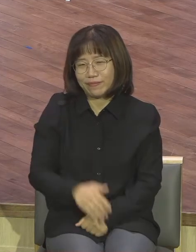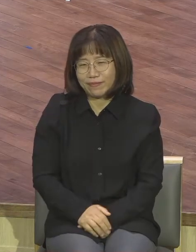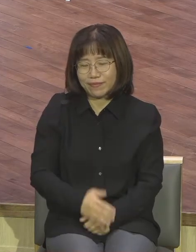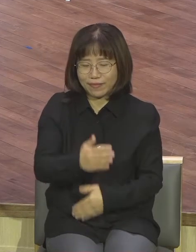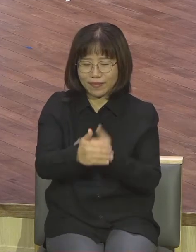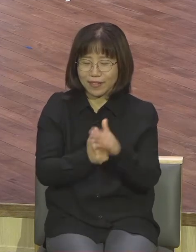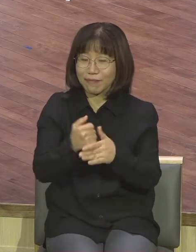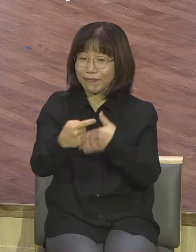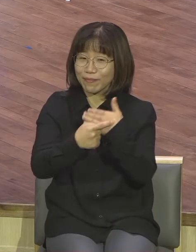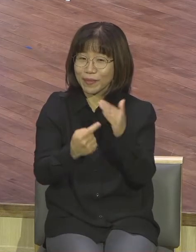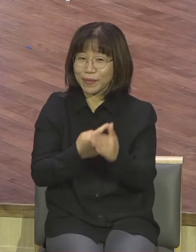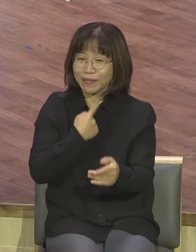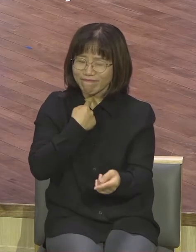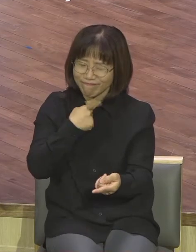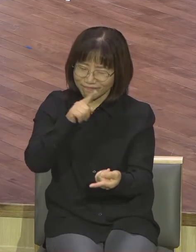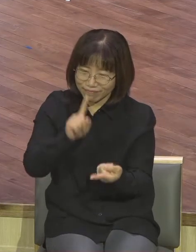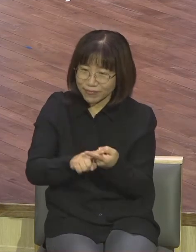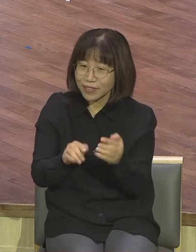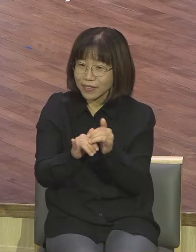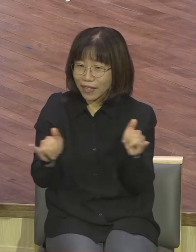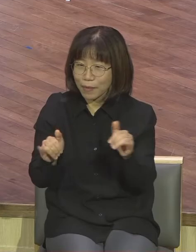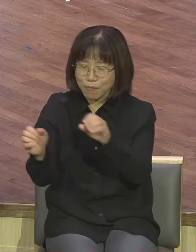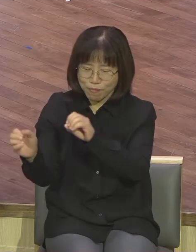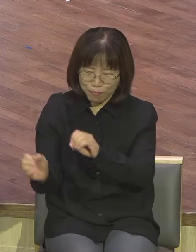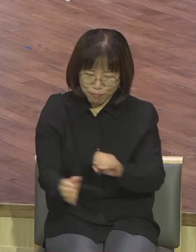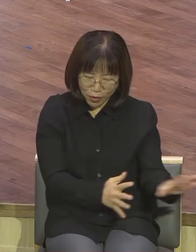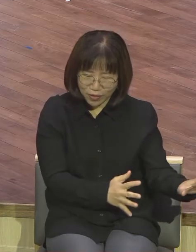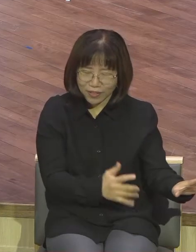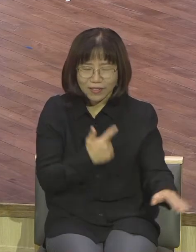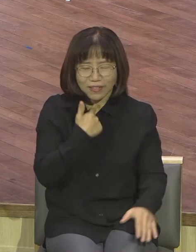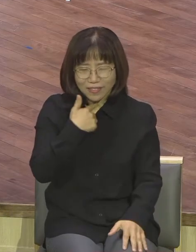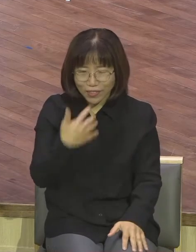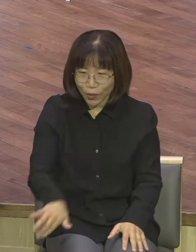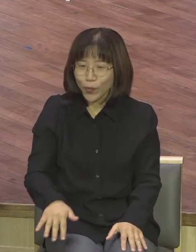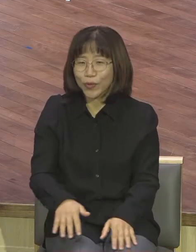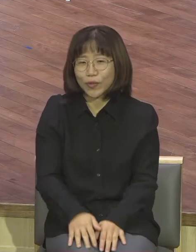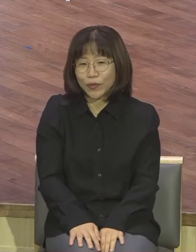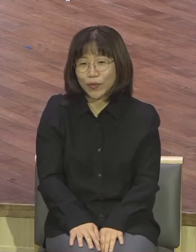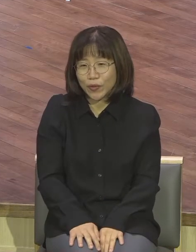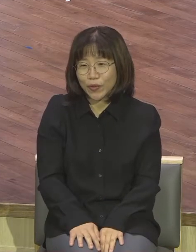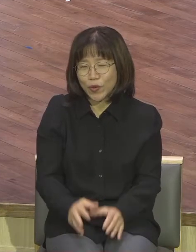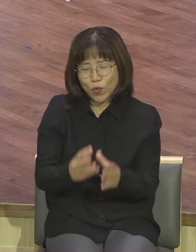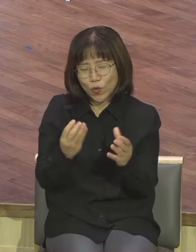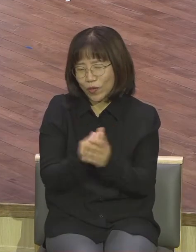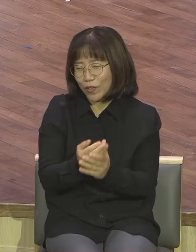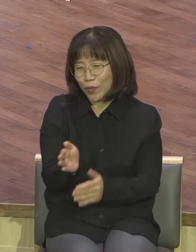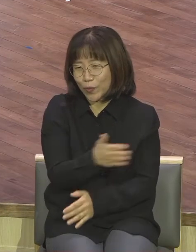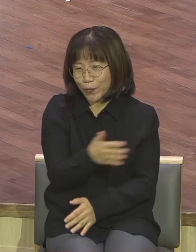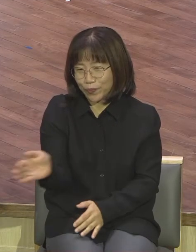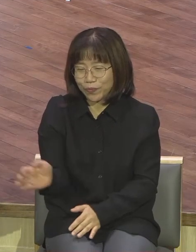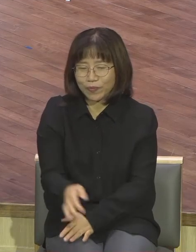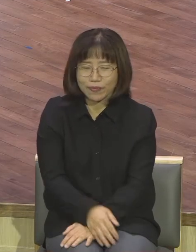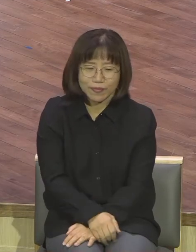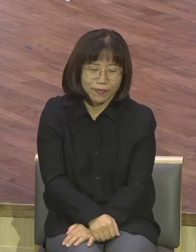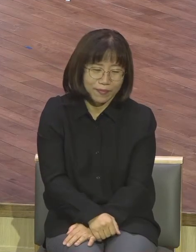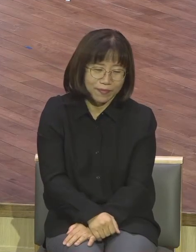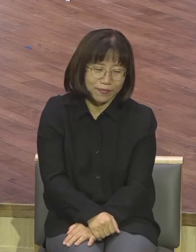사람이 버림받은 경우는 절대 없기 때문에 그렇습니다 영계 모든